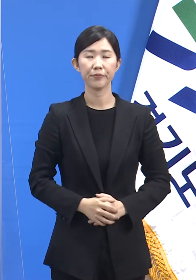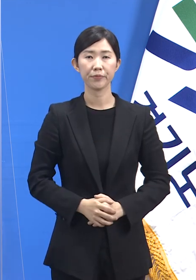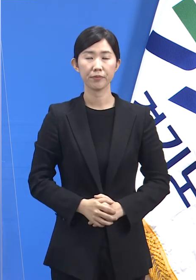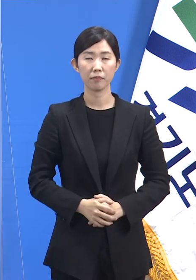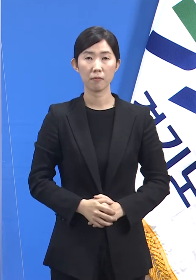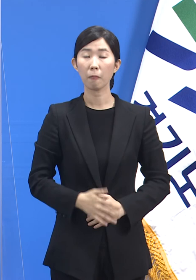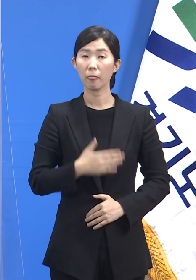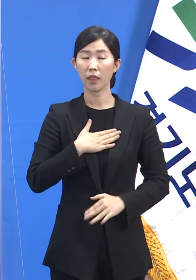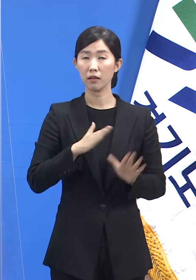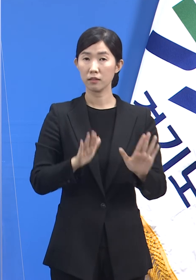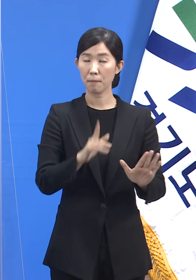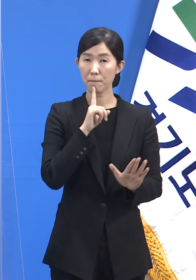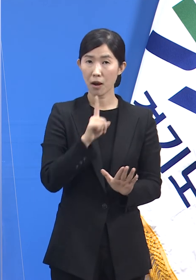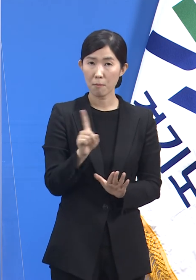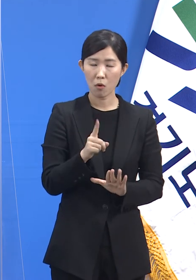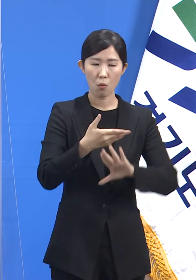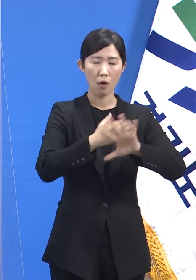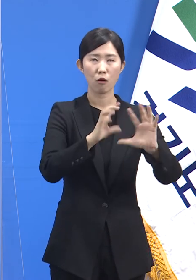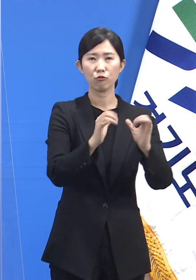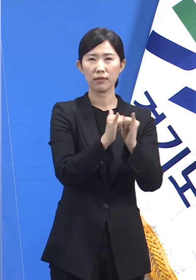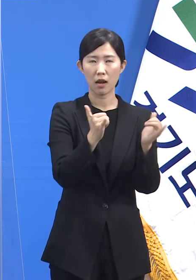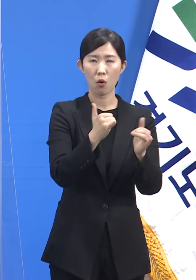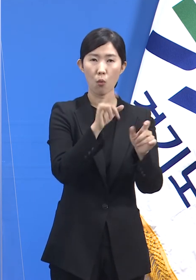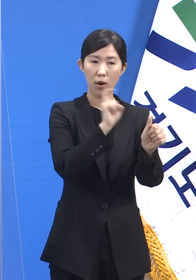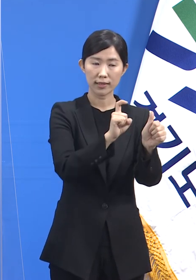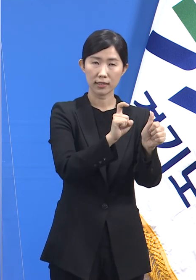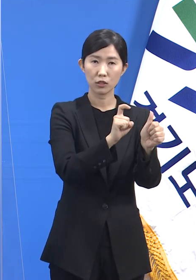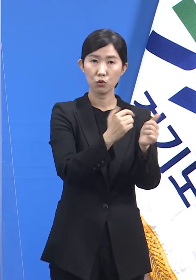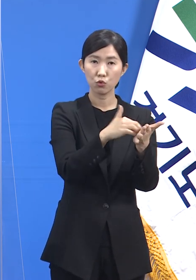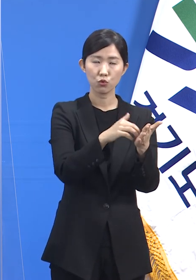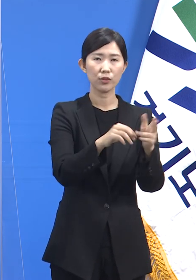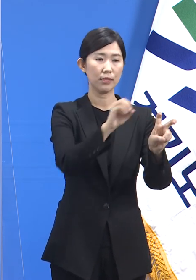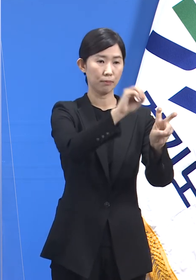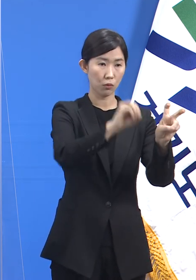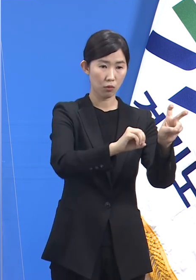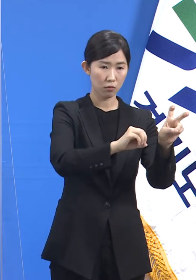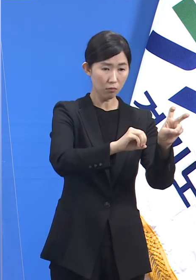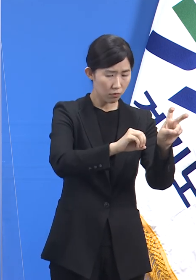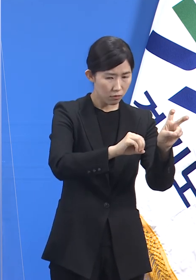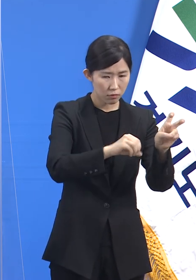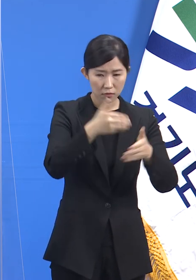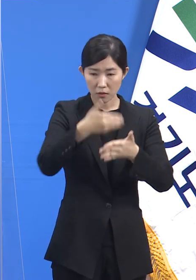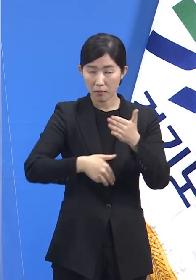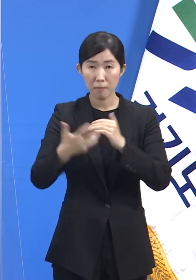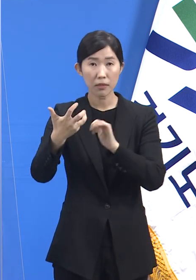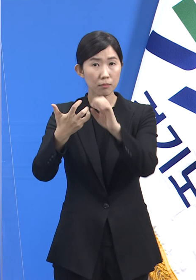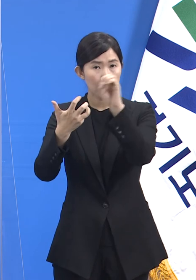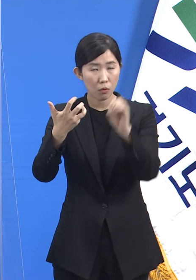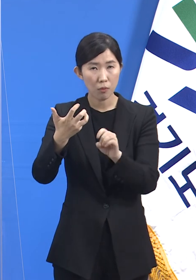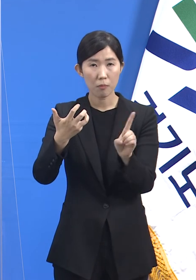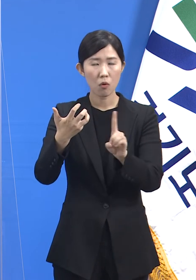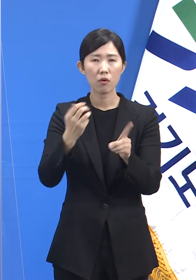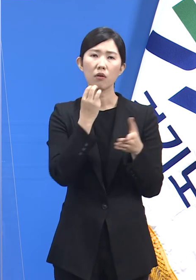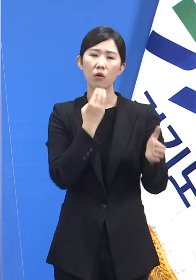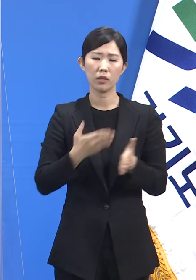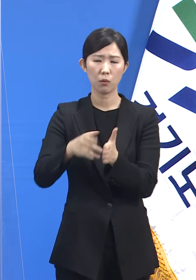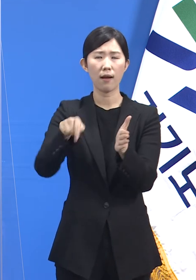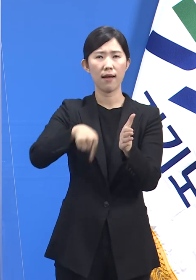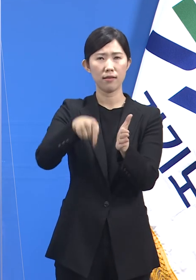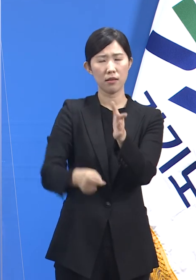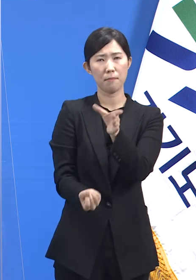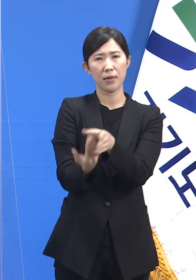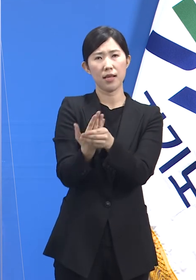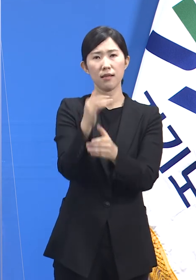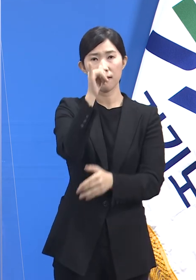2대 8의 비율을 재해석할 때 여전히 80%의 감염은 내국인에게 발생하고 있다는 사실이